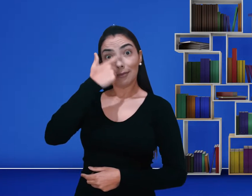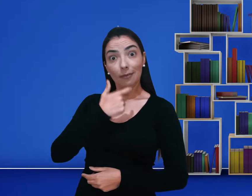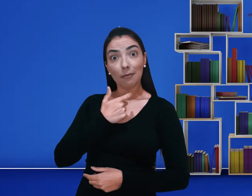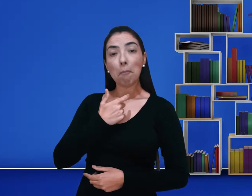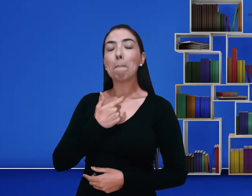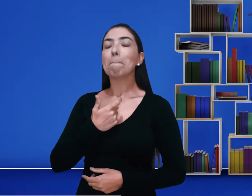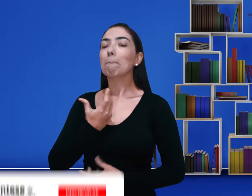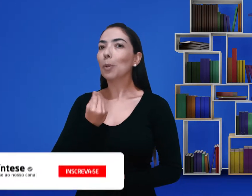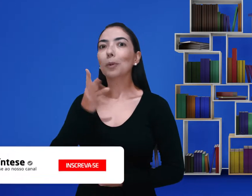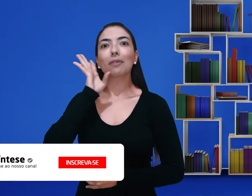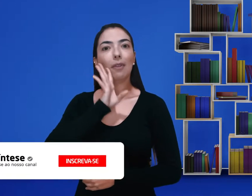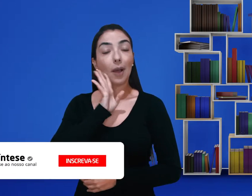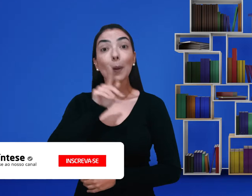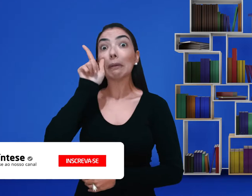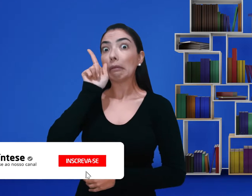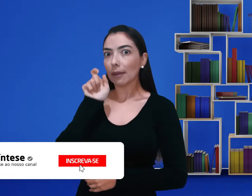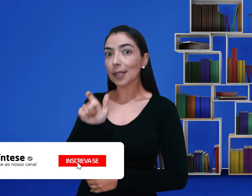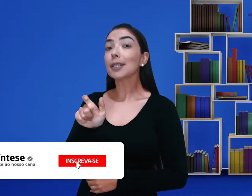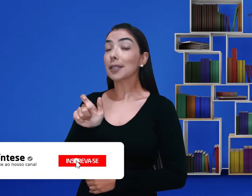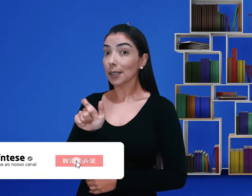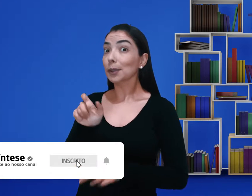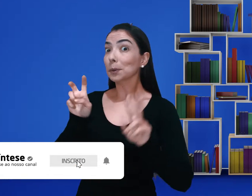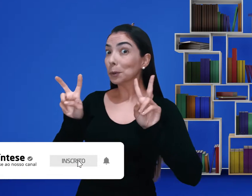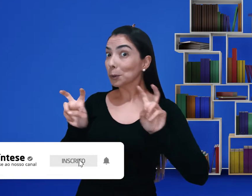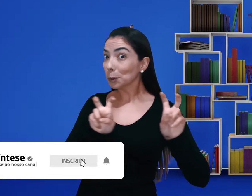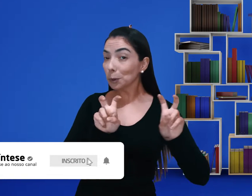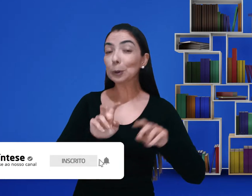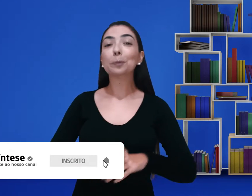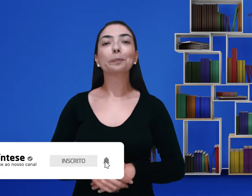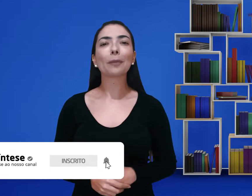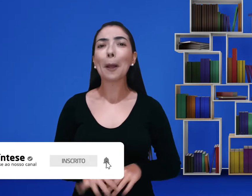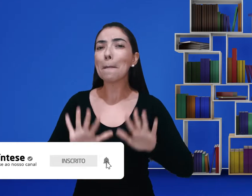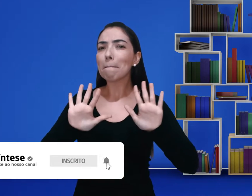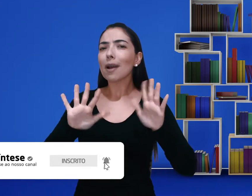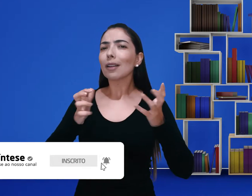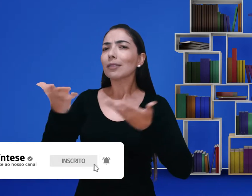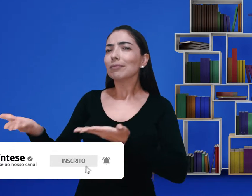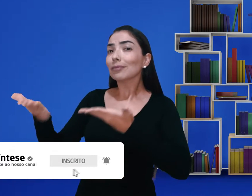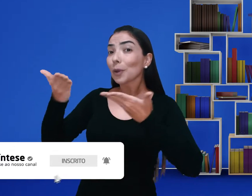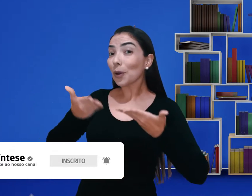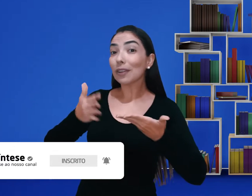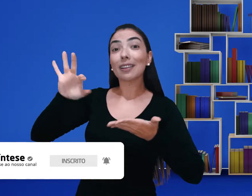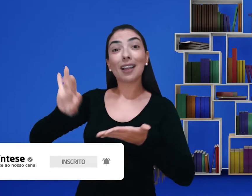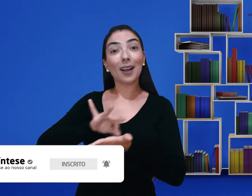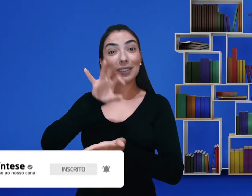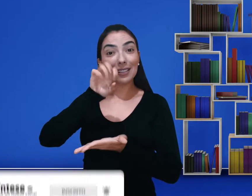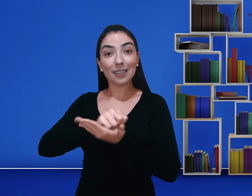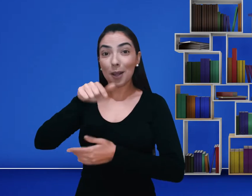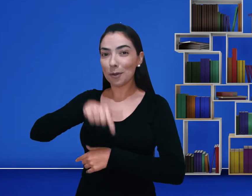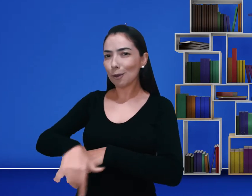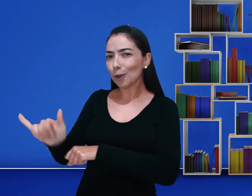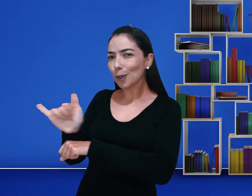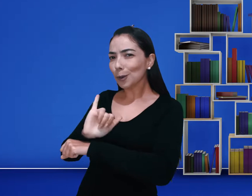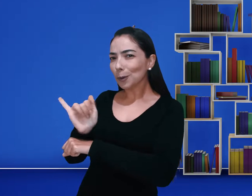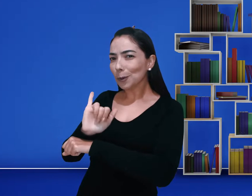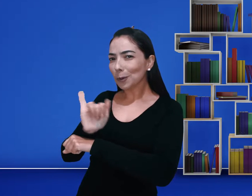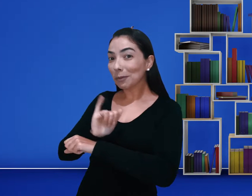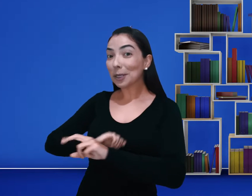Pois é, esse tema é muito interessante. Mas antes de começarmos, eu convido todos vocês a se inscreverem